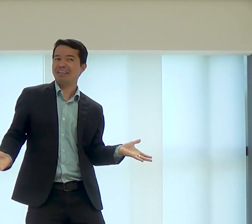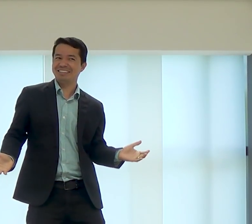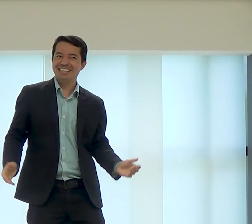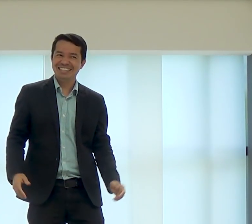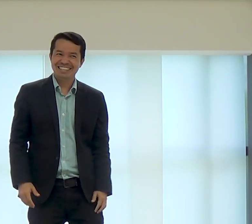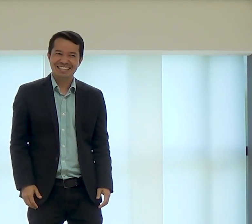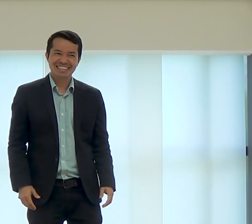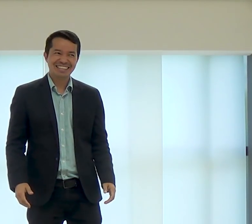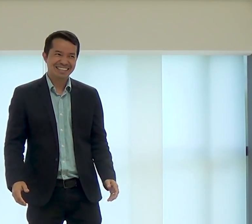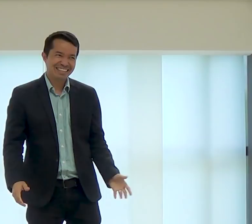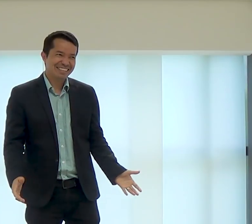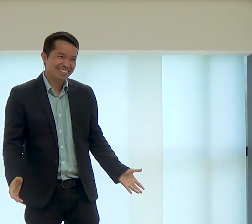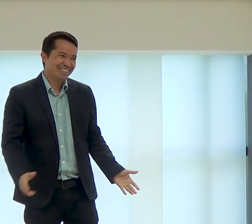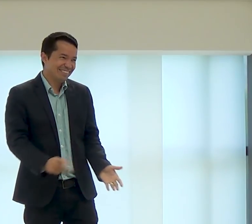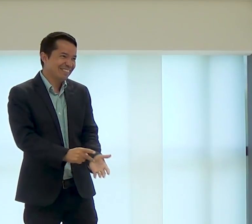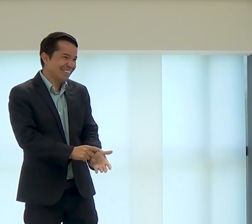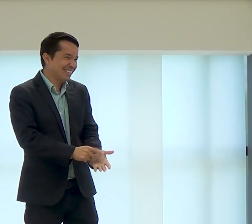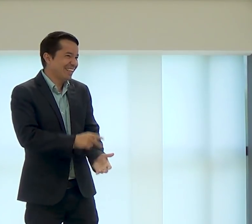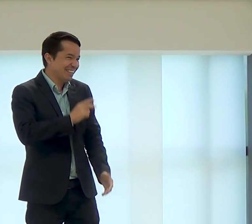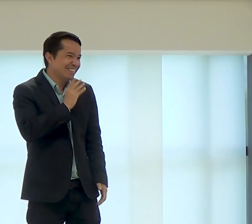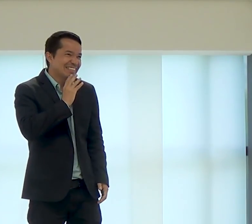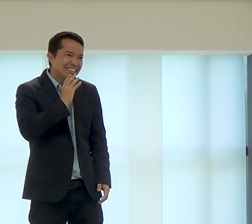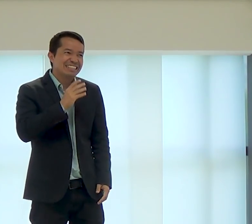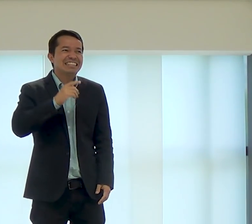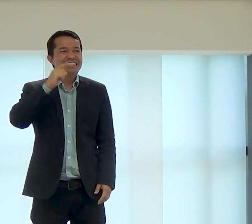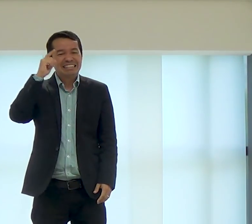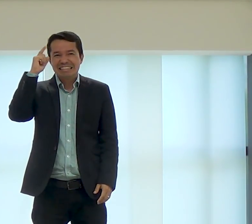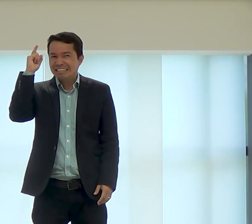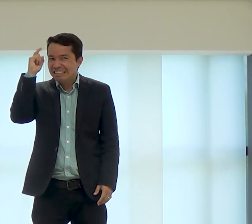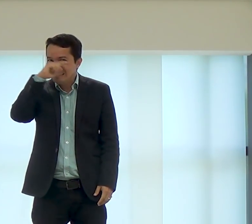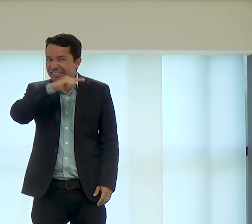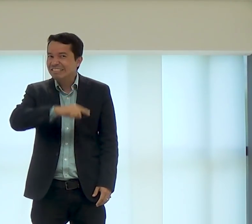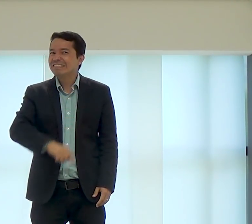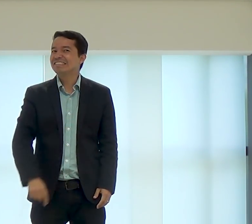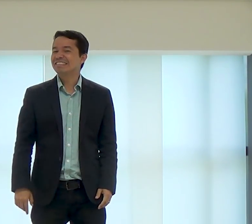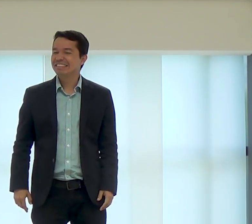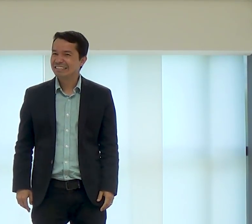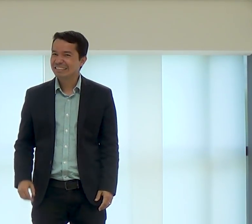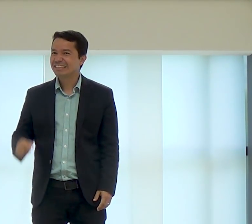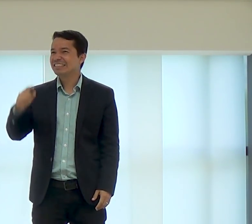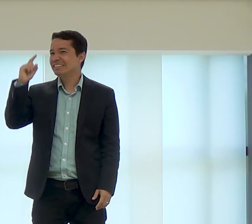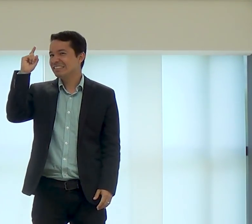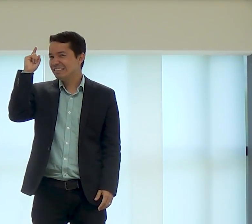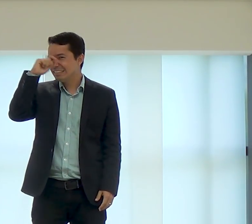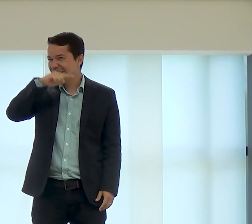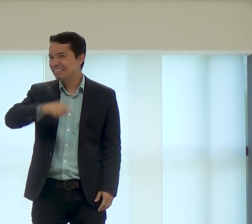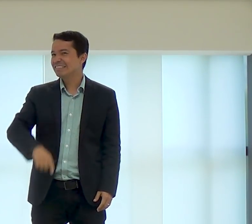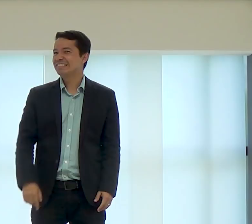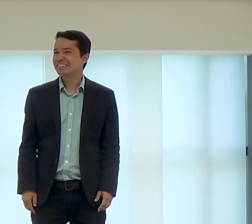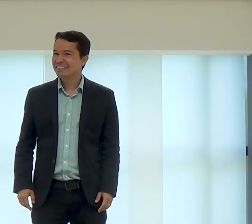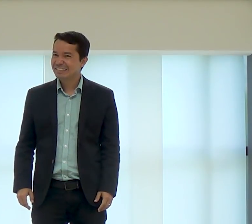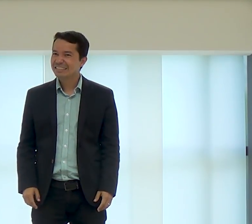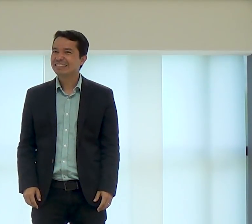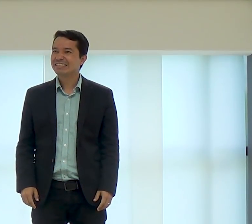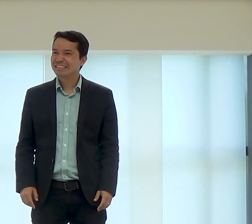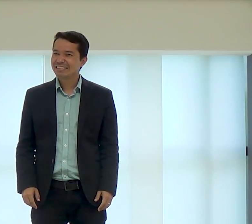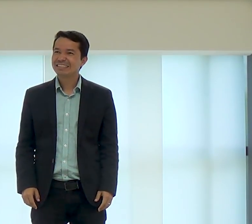eu der o dizim na oferta, eu não vou perder, eu não vou pagar minhas contas, isso é muito difícil, tem muitas